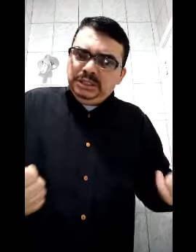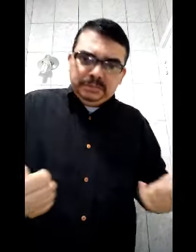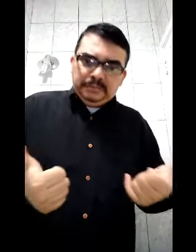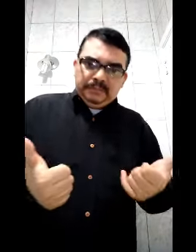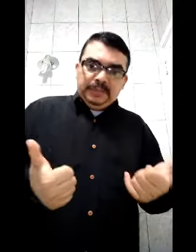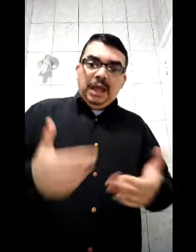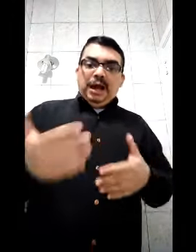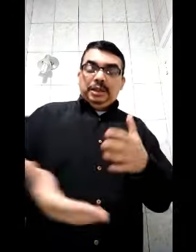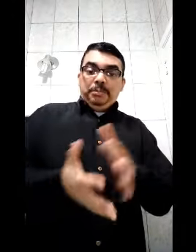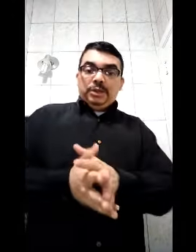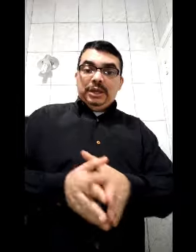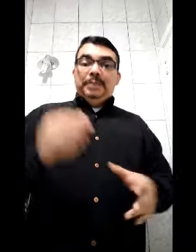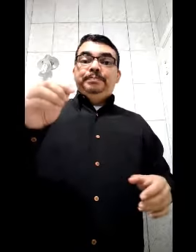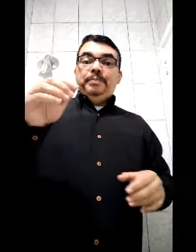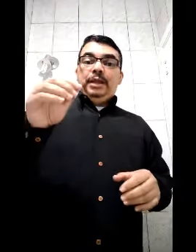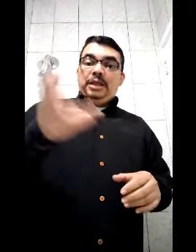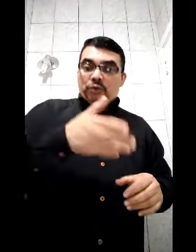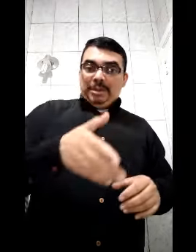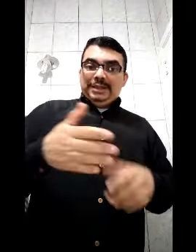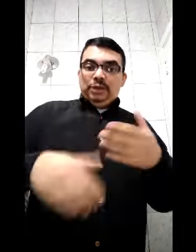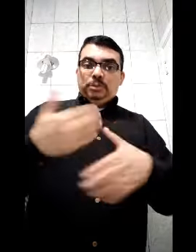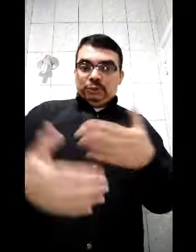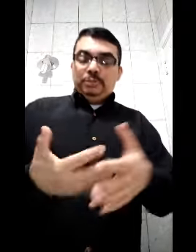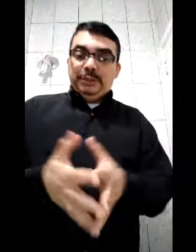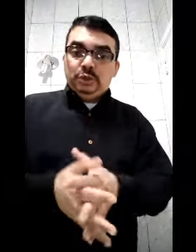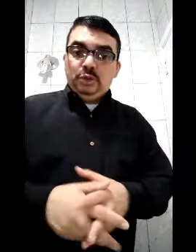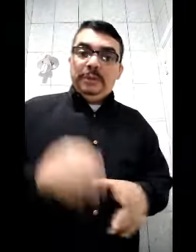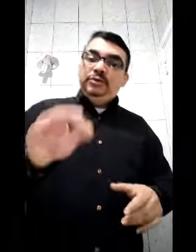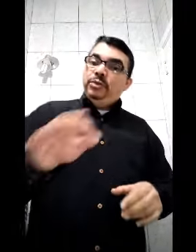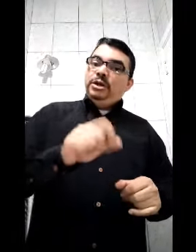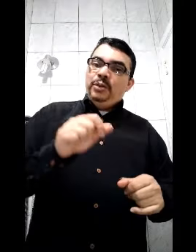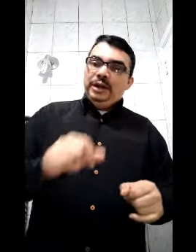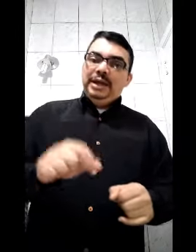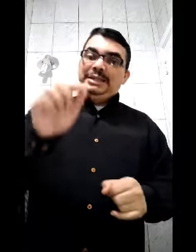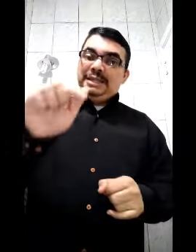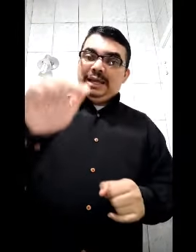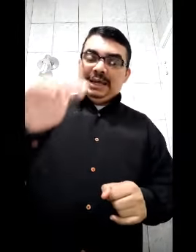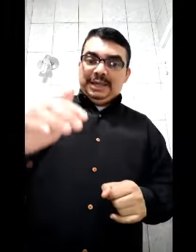Sim. Até porque teve uma matéria de uma pessoa que pesquisou bem e viu que não era essa...